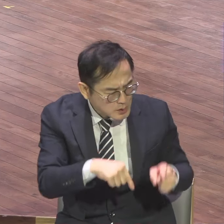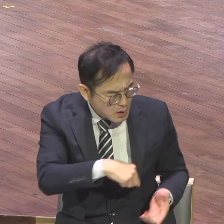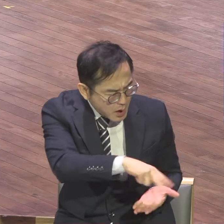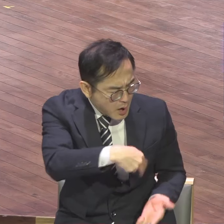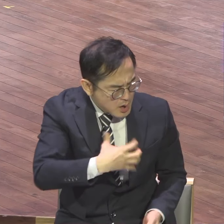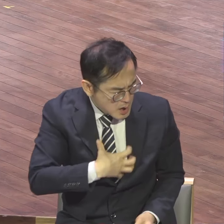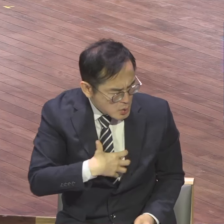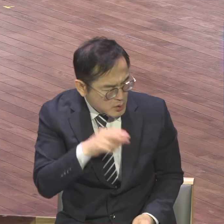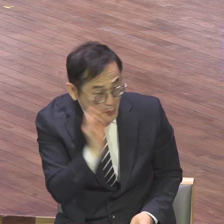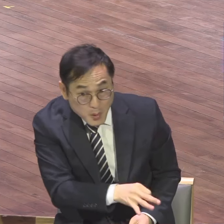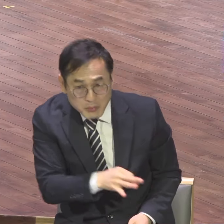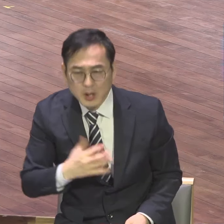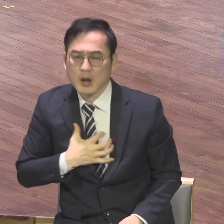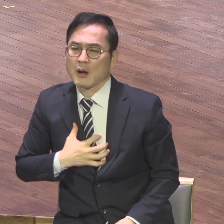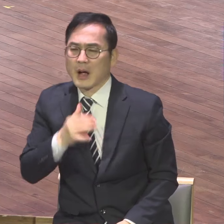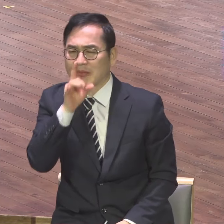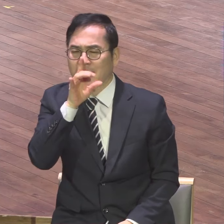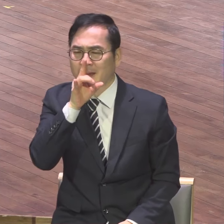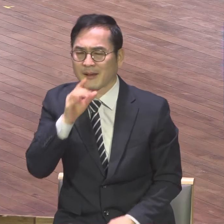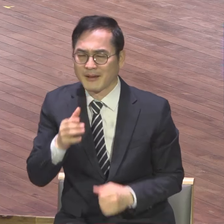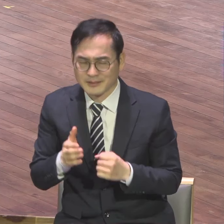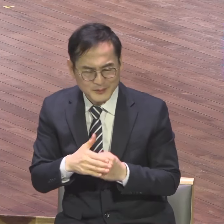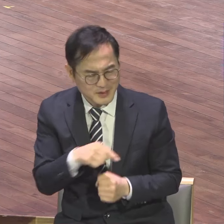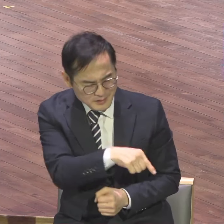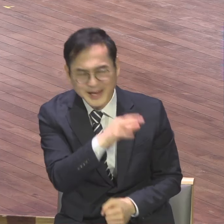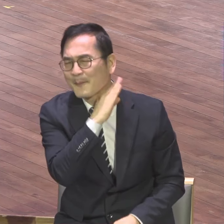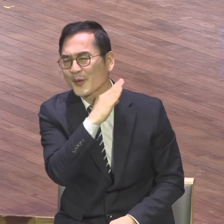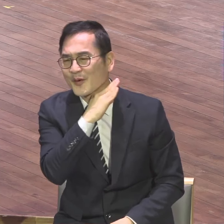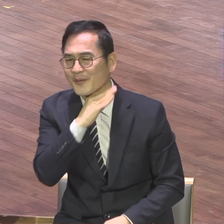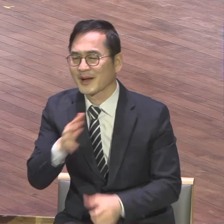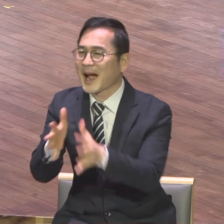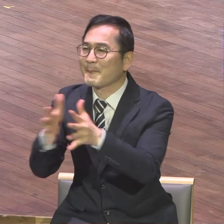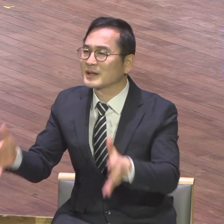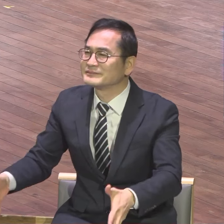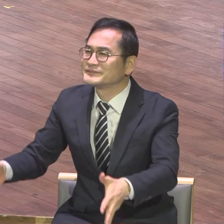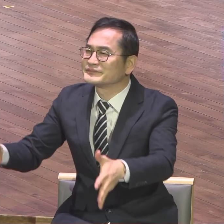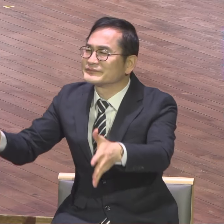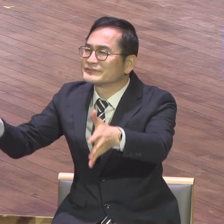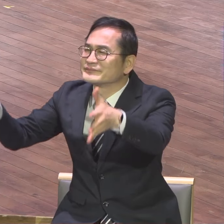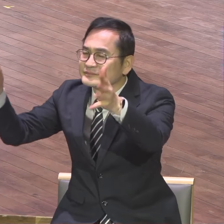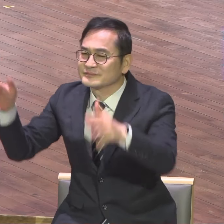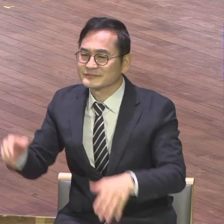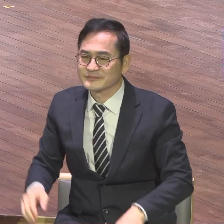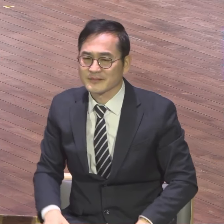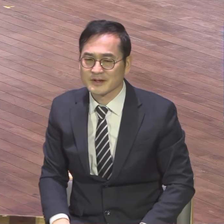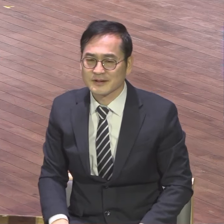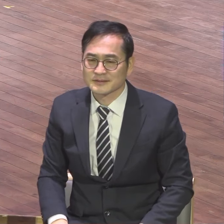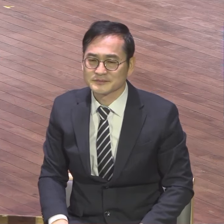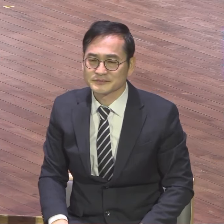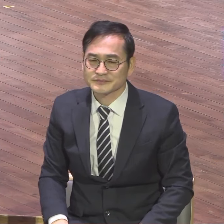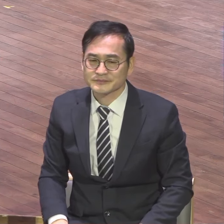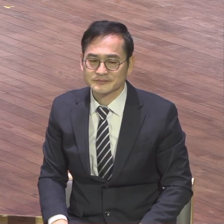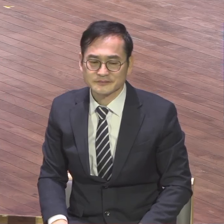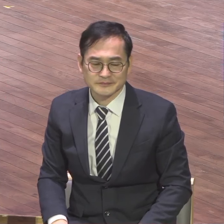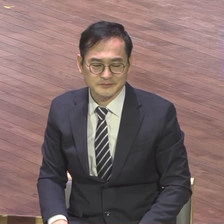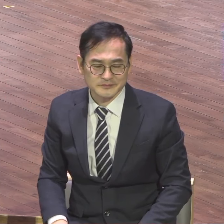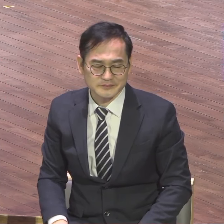아파트가, 고급 아파트가 쫙 서 있는데 그 쓰러져가는 음막에 사는 사람이 아침에 눈만 뜨면